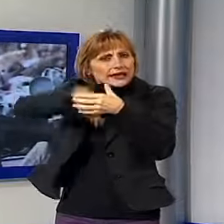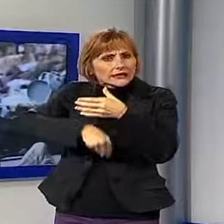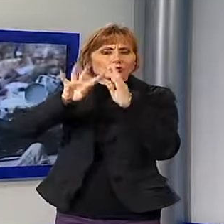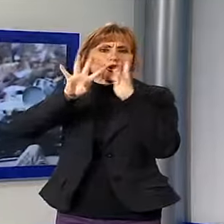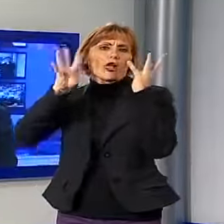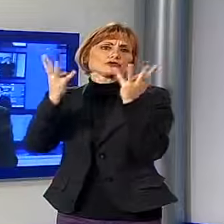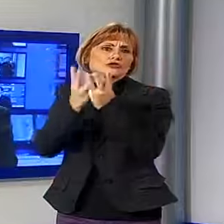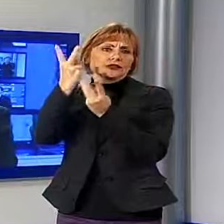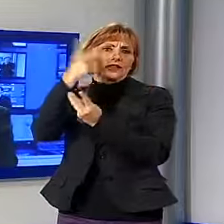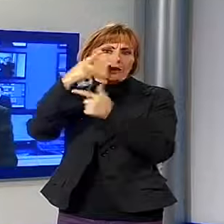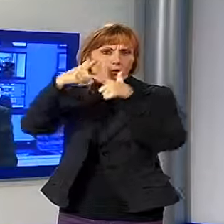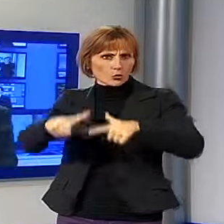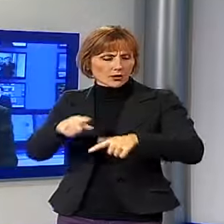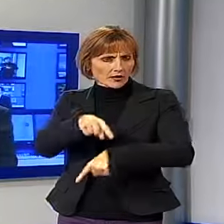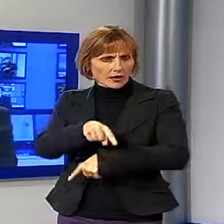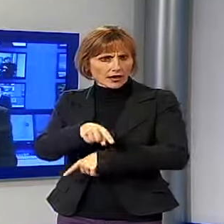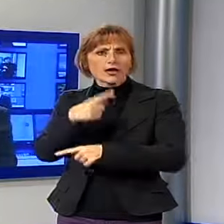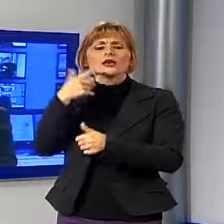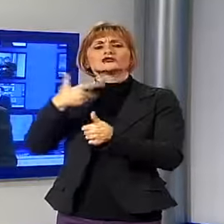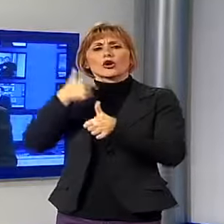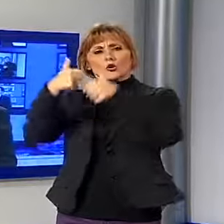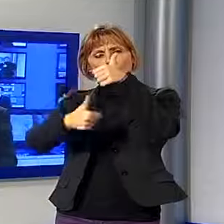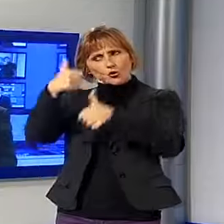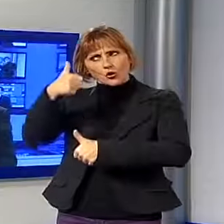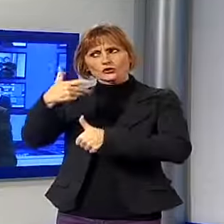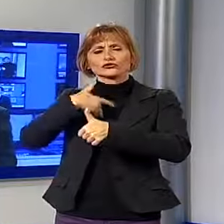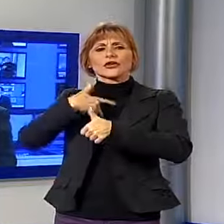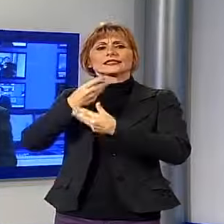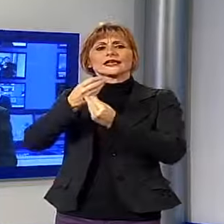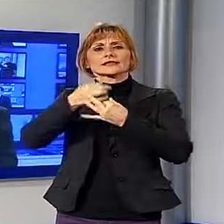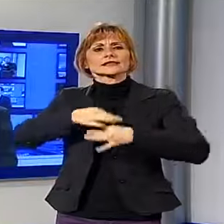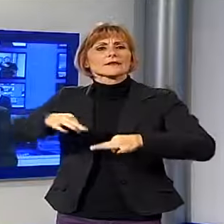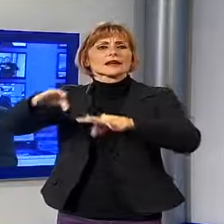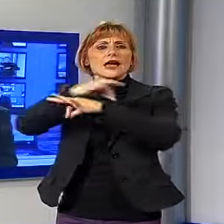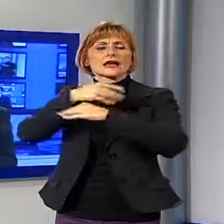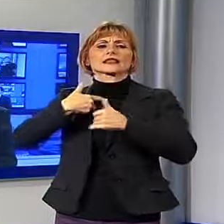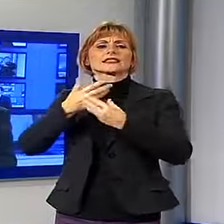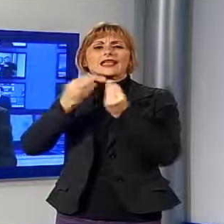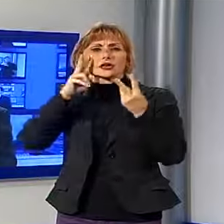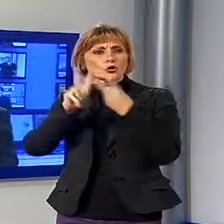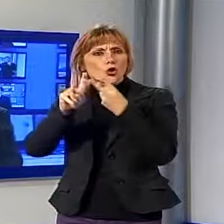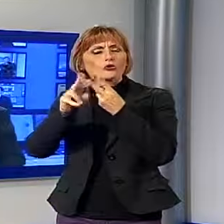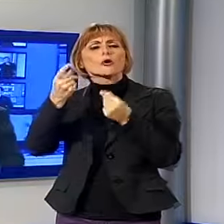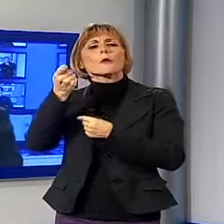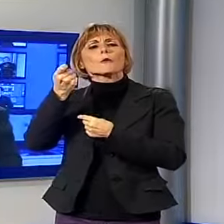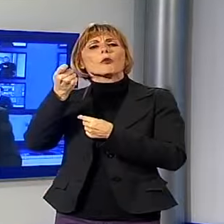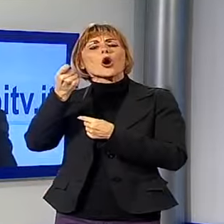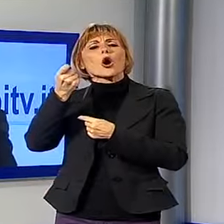concorso, ci saranno tanti incontri e seminari, è un progetto ambizioso? Sì, è un progetto